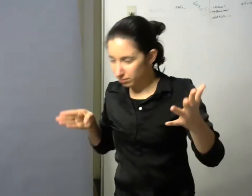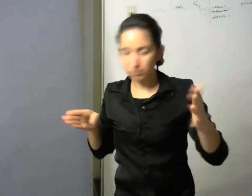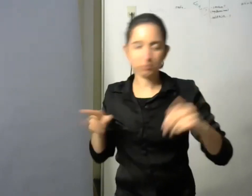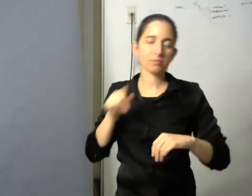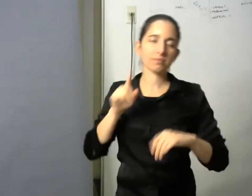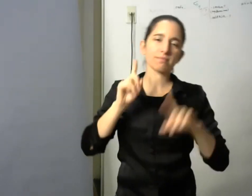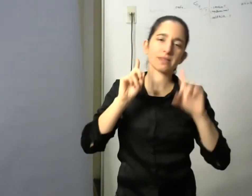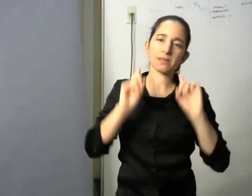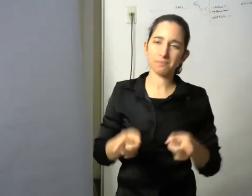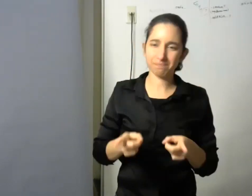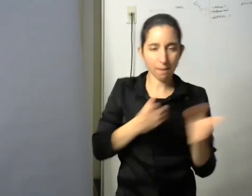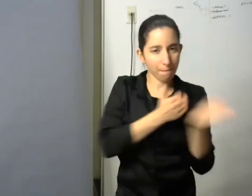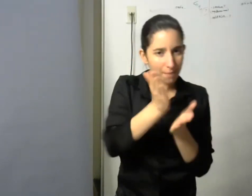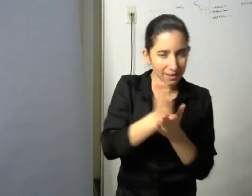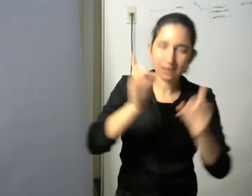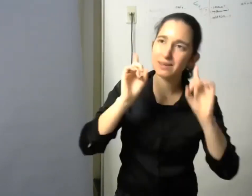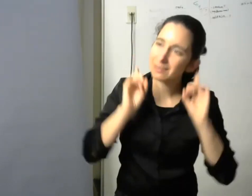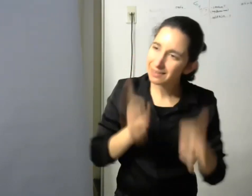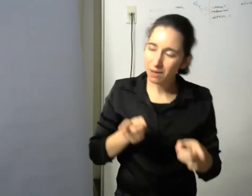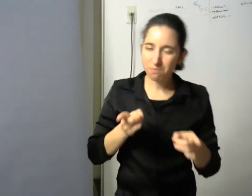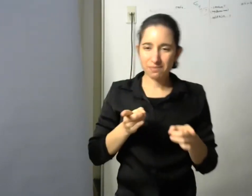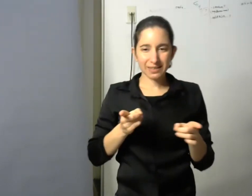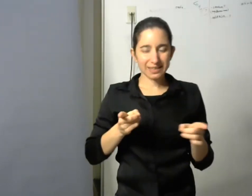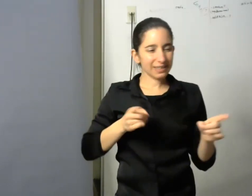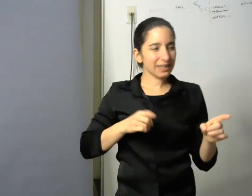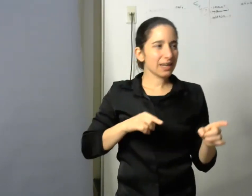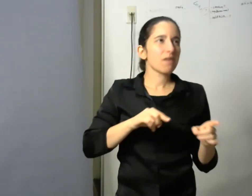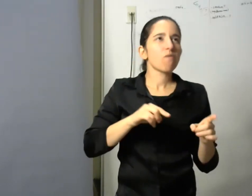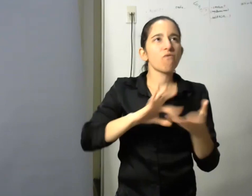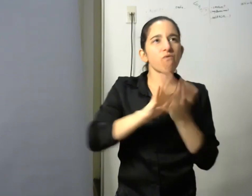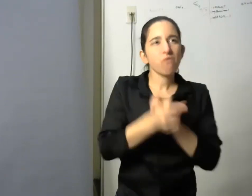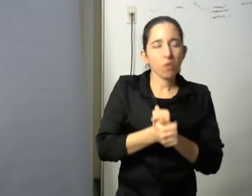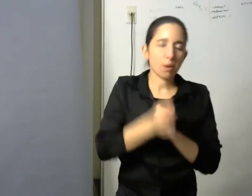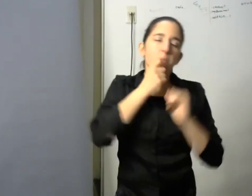formación desde el comienzo en la formación de cada programador de sistemas de cada editor